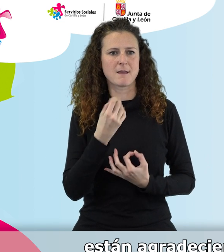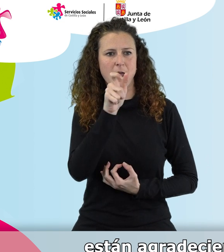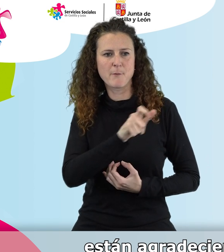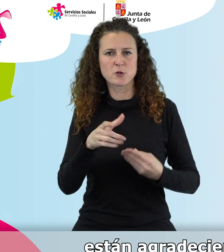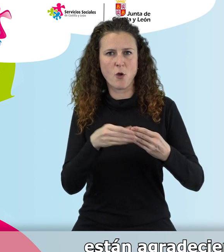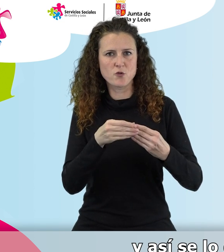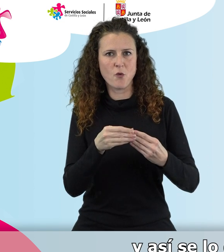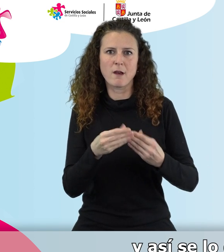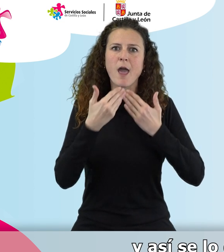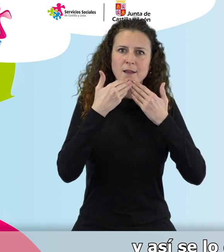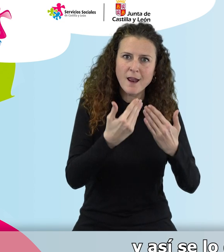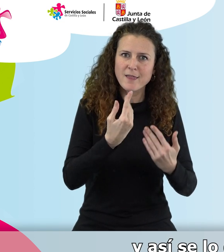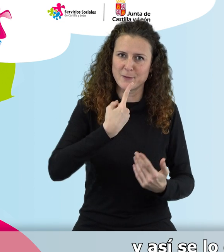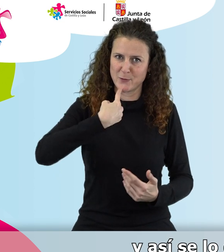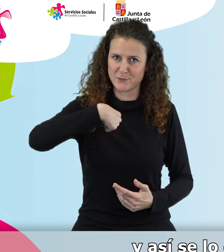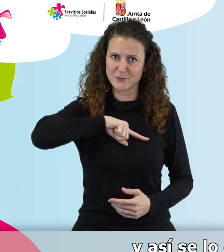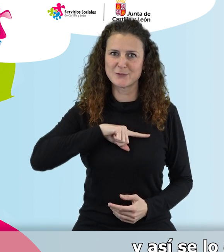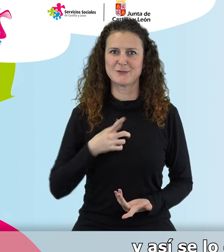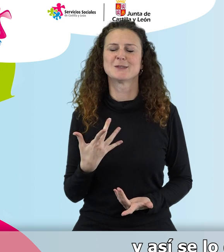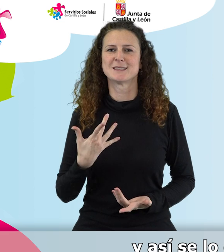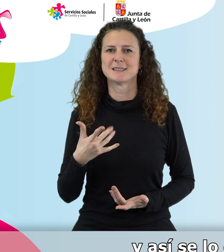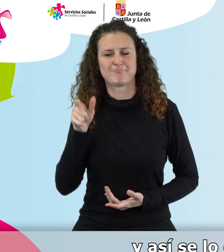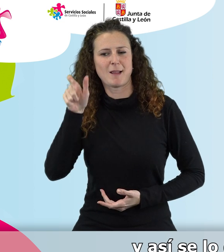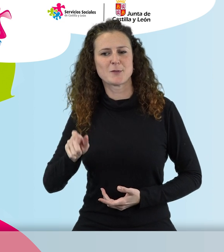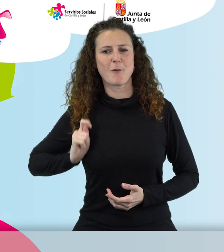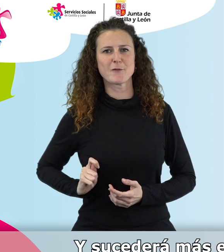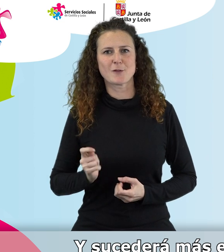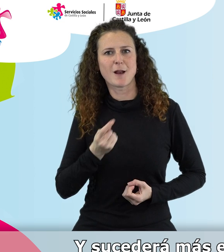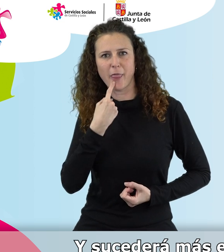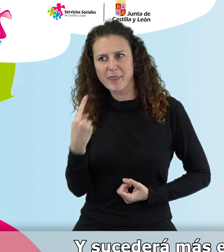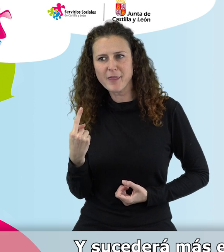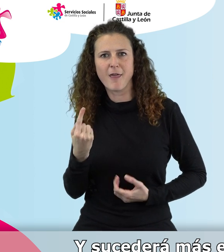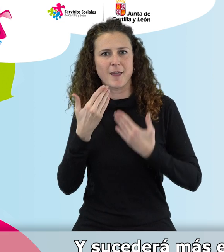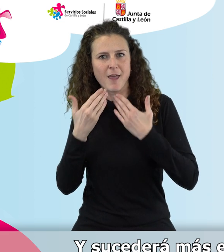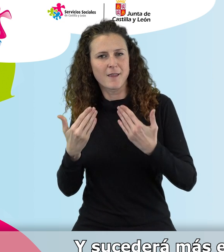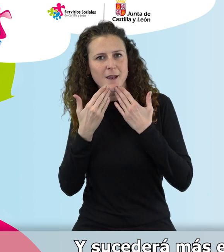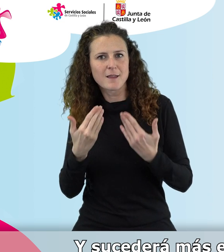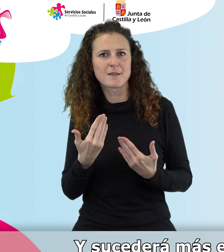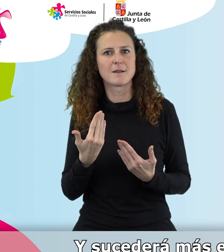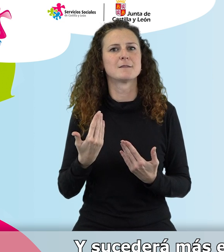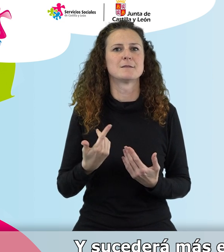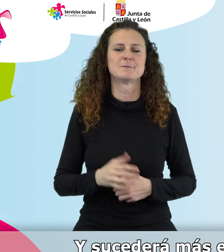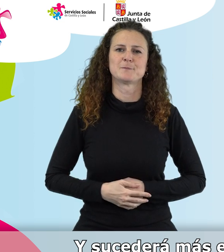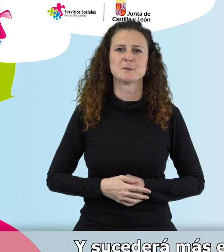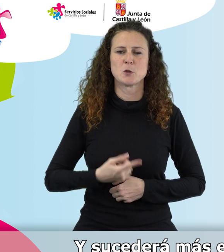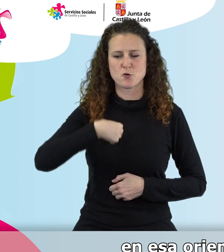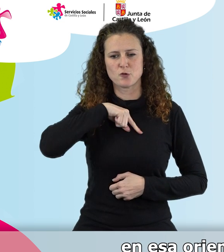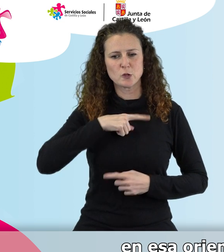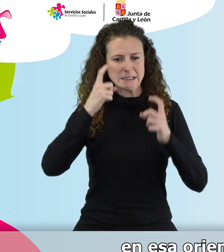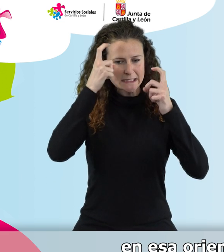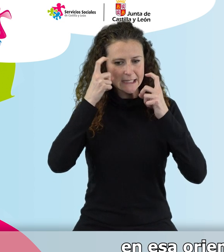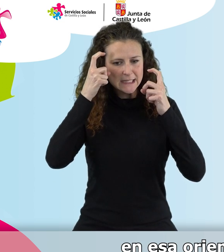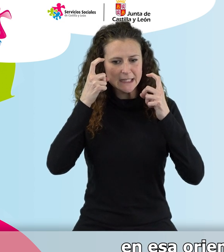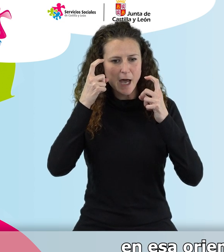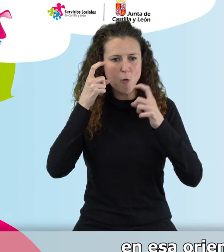mucho este acompañamiento, y así se lo dicen a los teleoperadores, y sucederá más en la medida en que consigamos profundizar